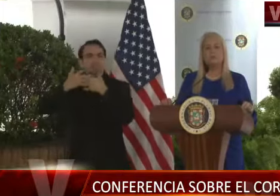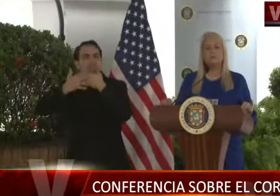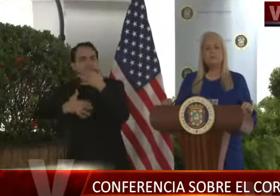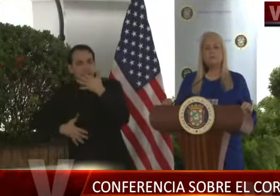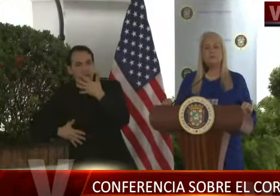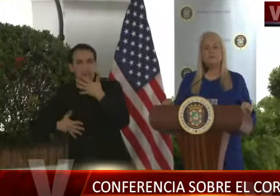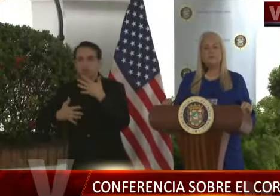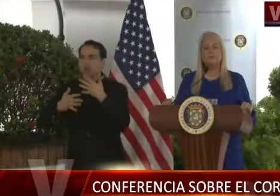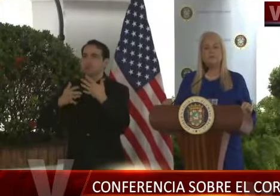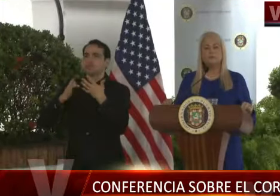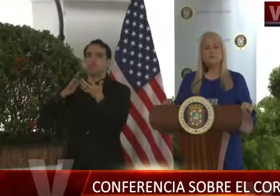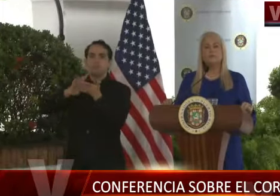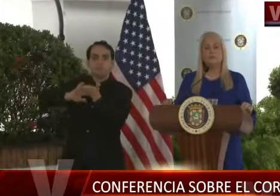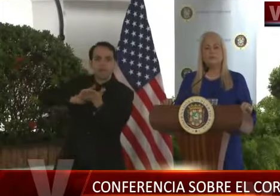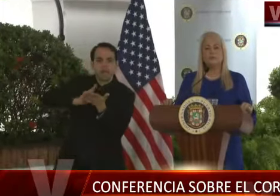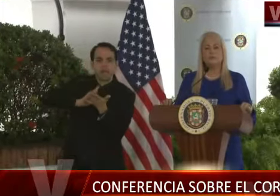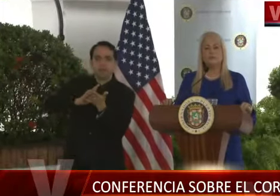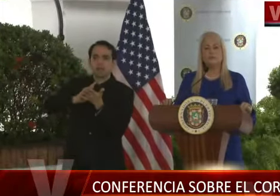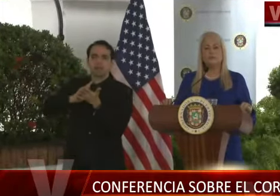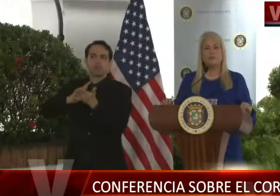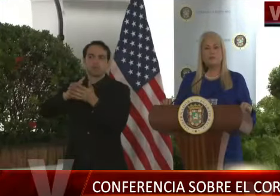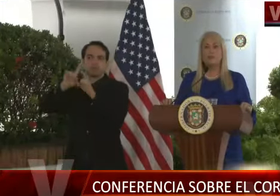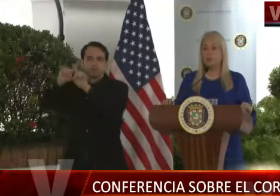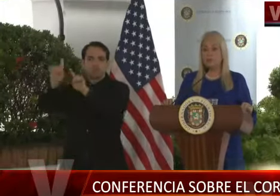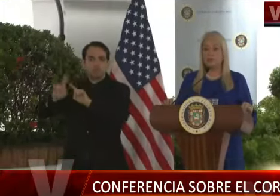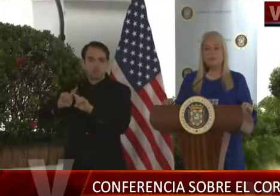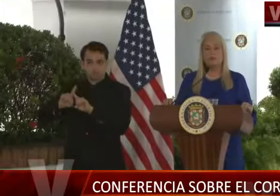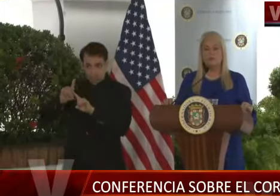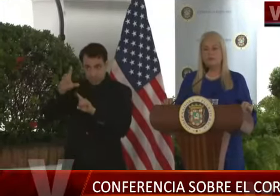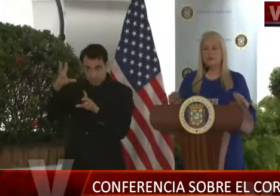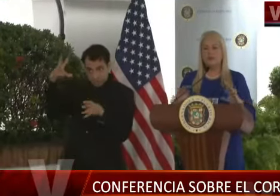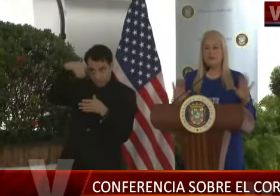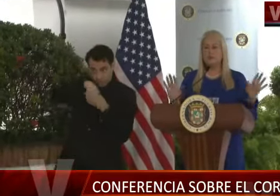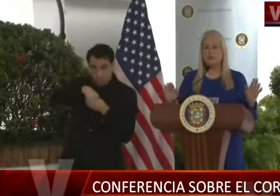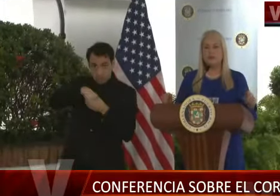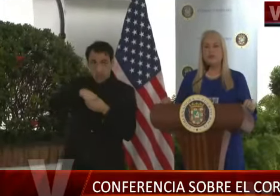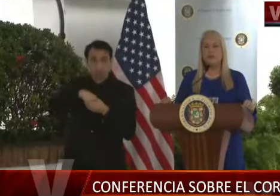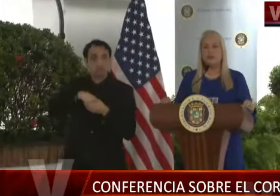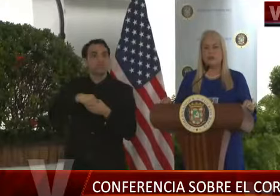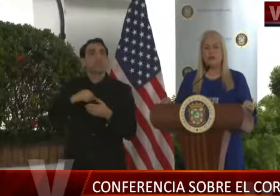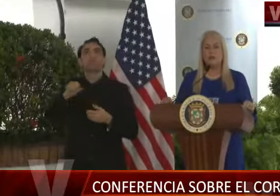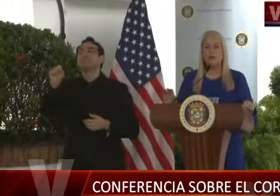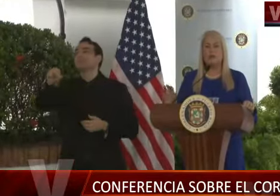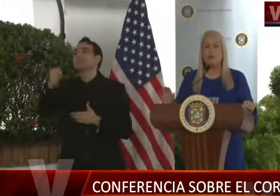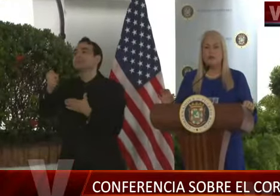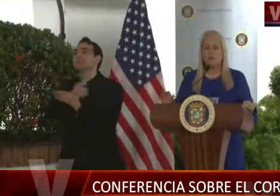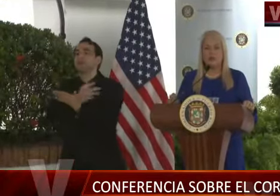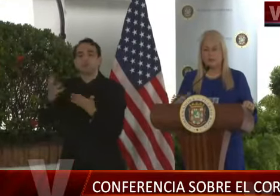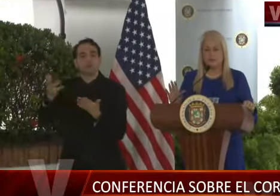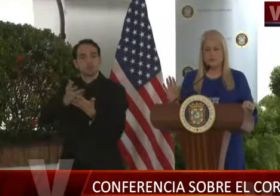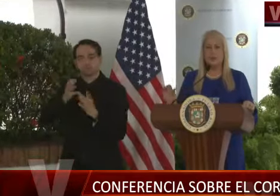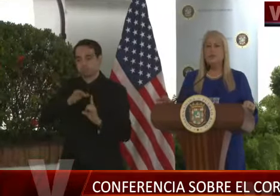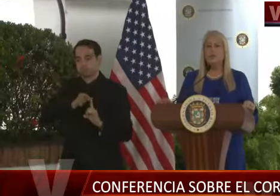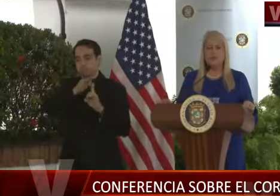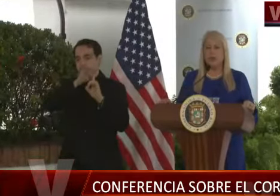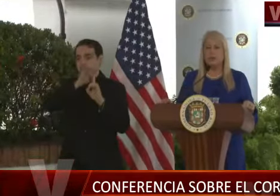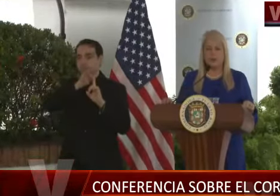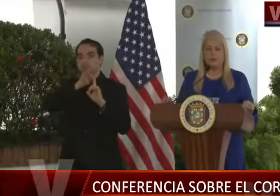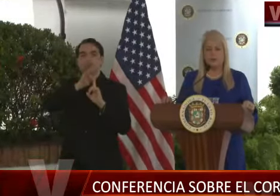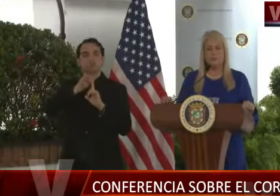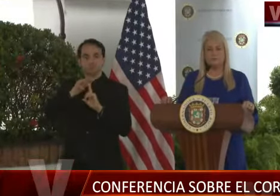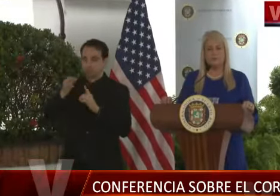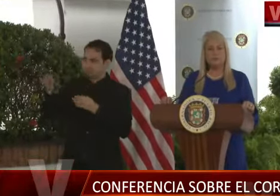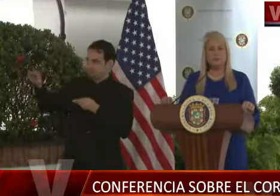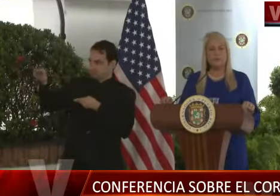entran y salen a través de los farmacéuticos. Esto también está contemplado. Sí, todo eso está exento y todo eso sigue llegando según el